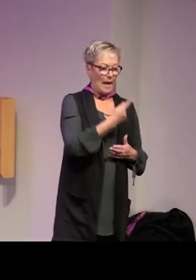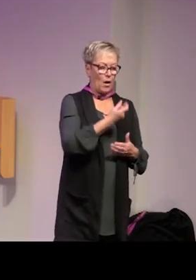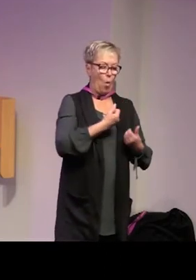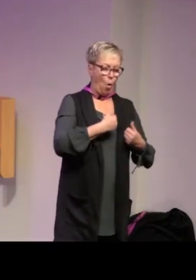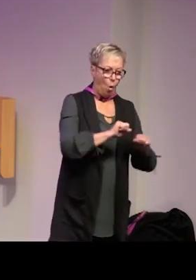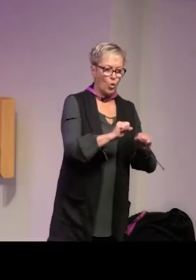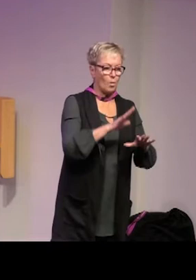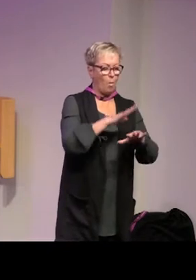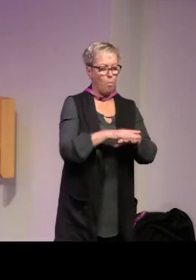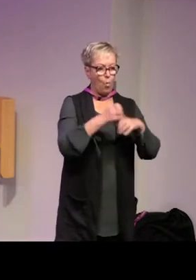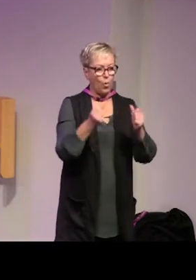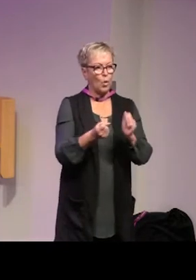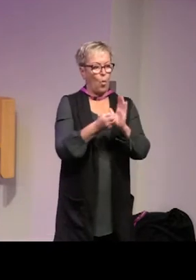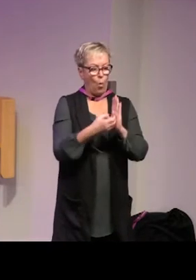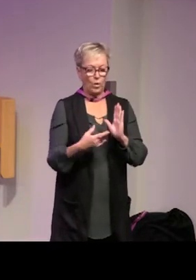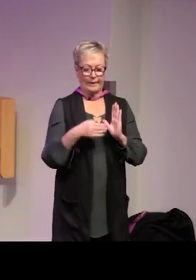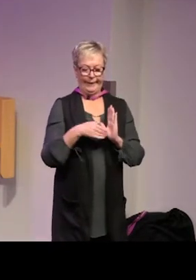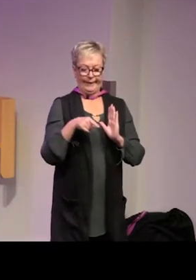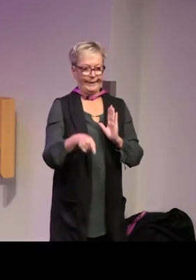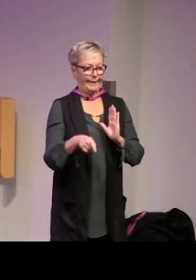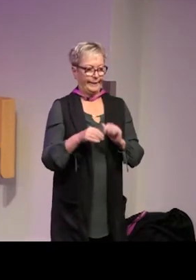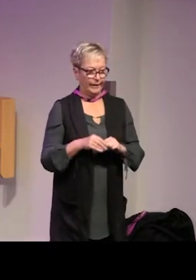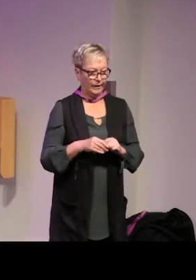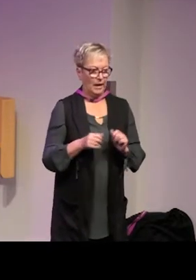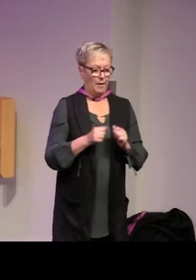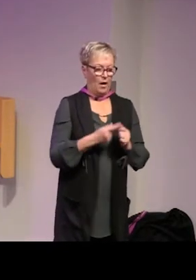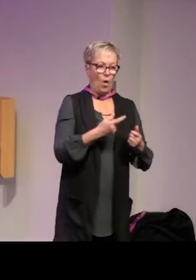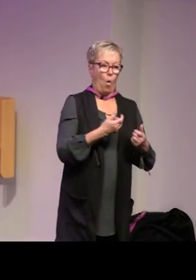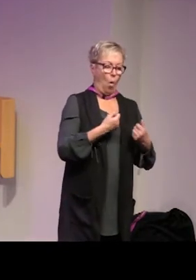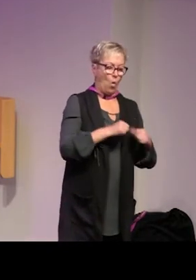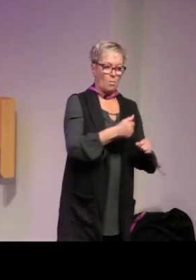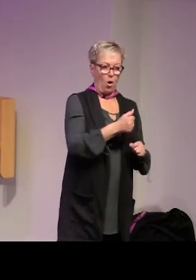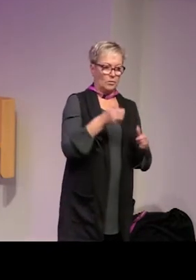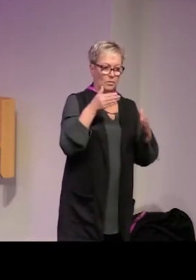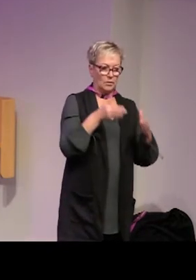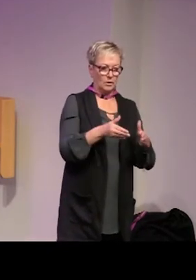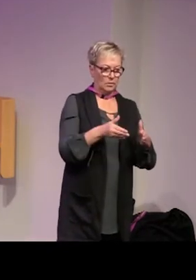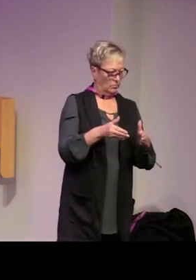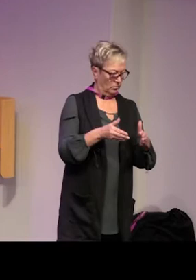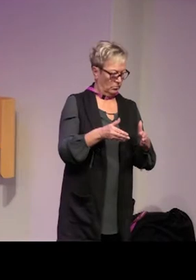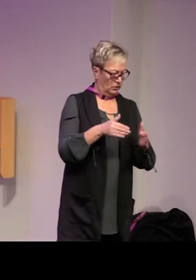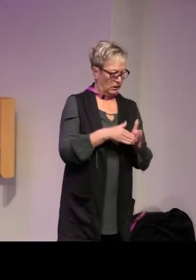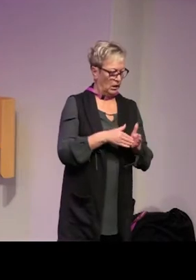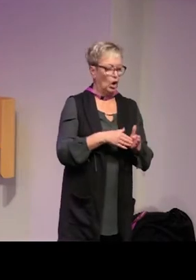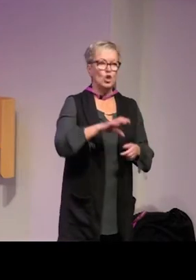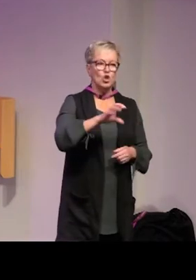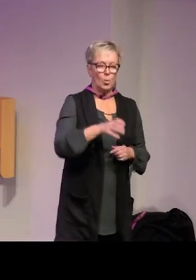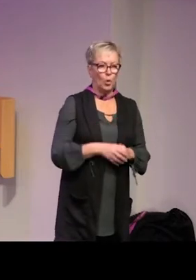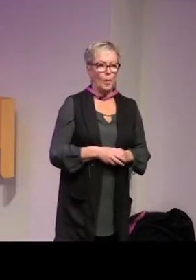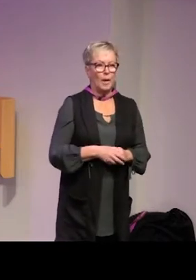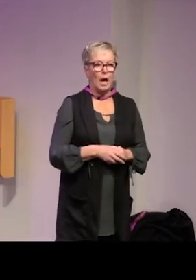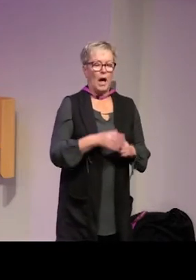vetenskap en åtgärd som botar orsaken till sjukdomen till skillnad från en åtgärd som bara ägnar sig åt symptomen